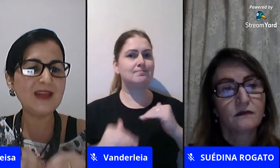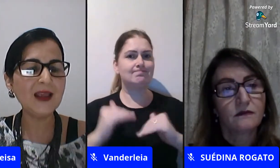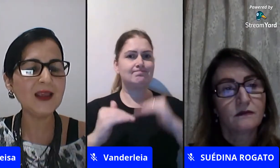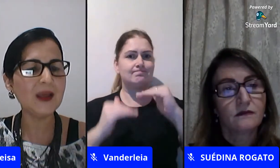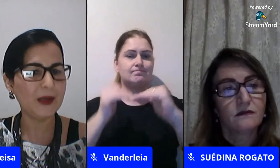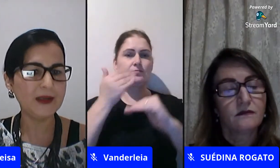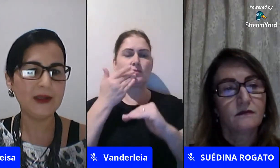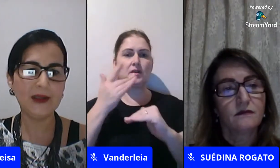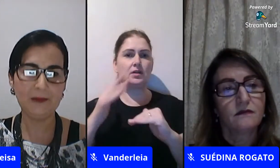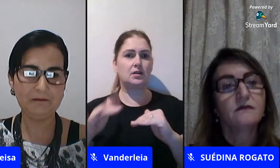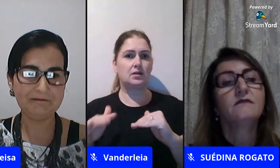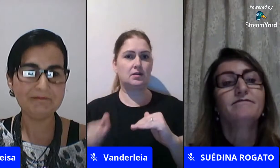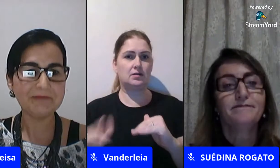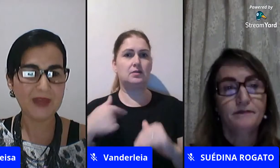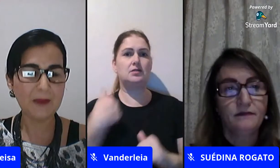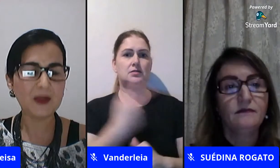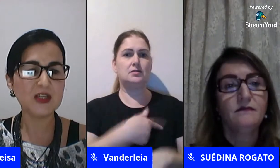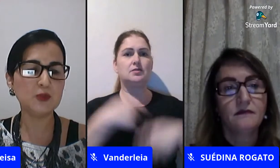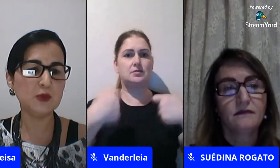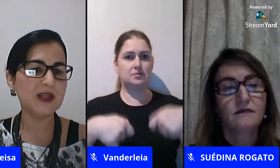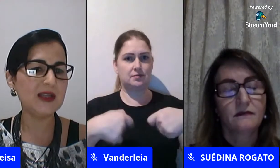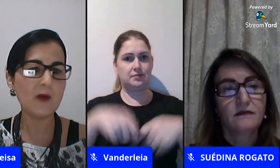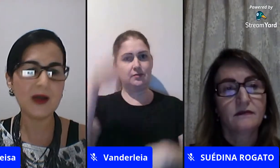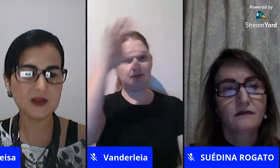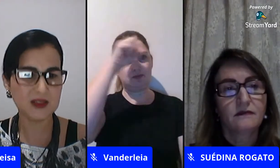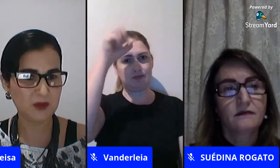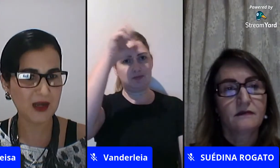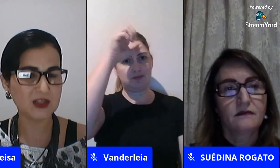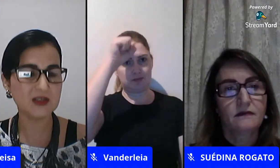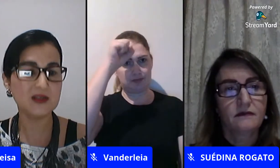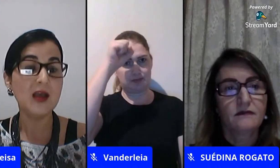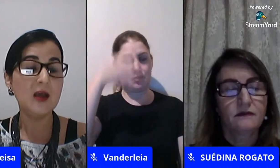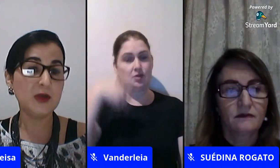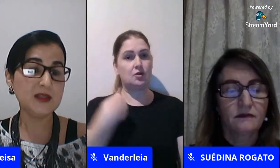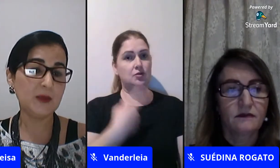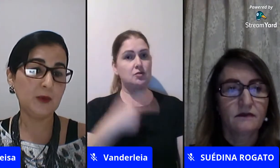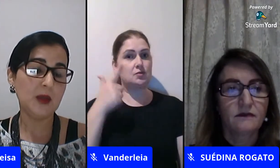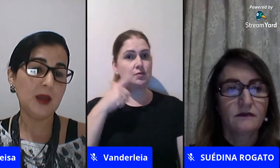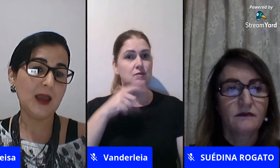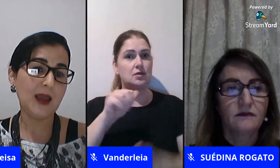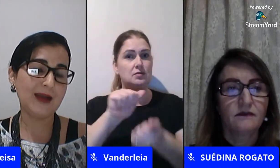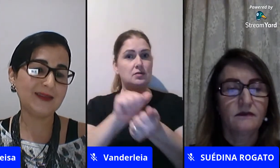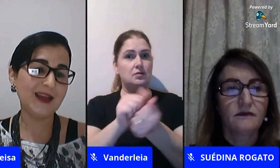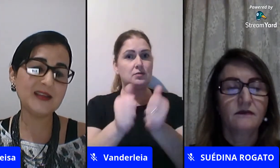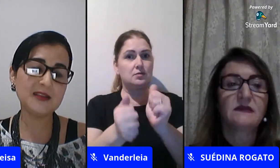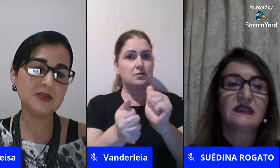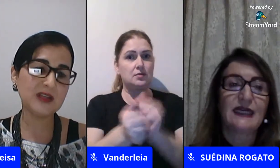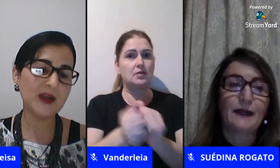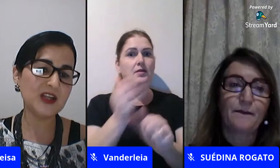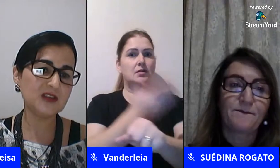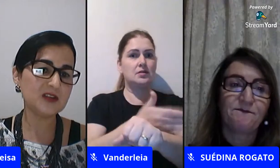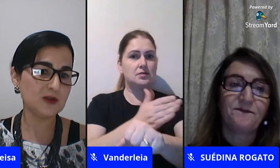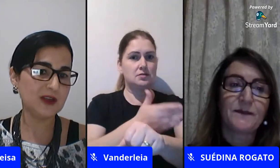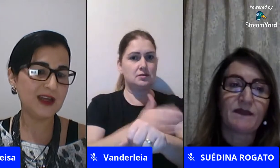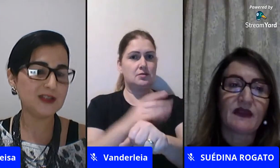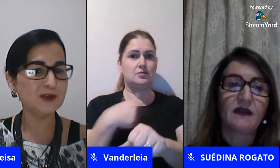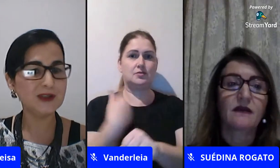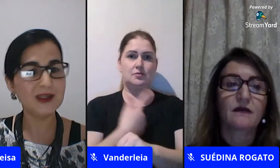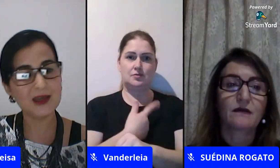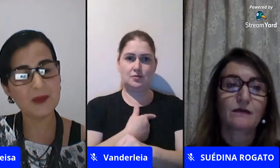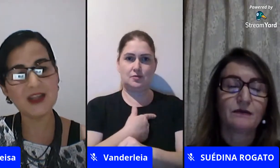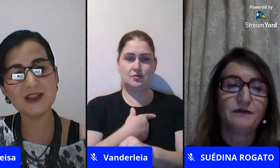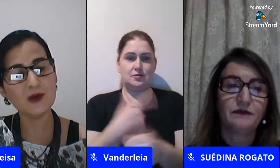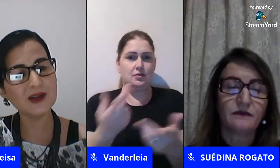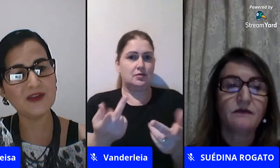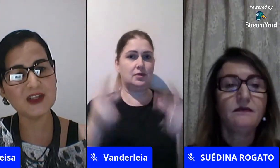que a gente tem que aprender né pra gente poder adequar nossas práticas por exemplo até a questão de trabalhar gênero e sexualidade